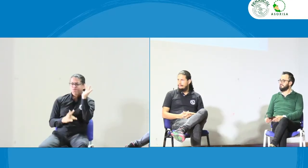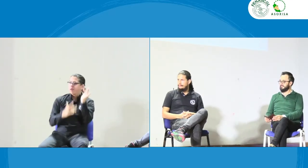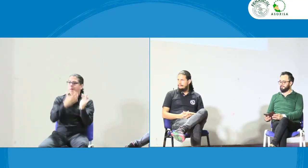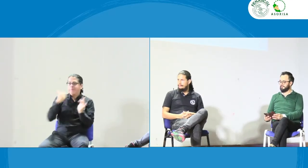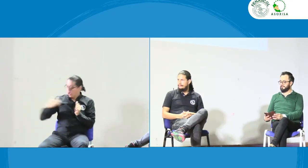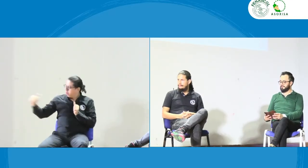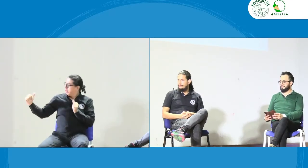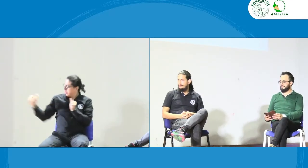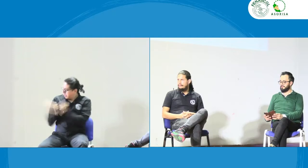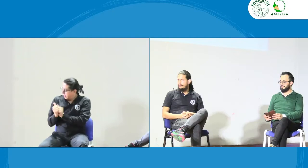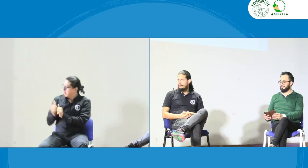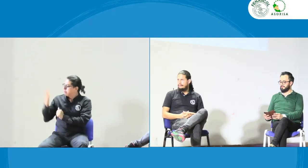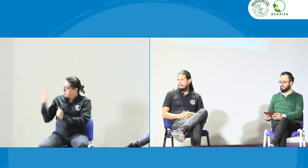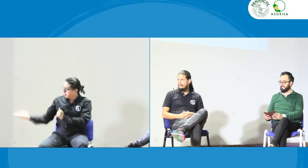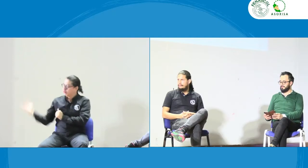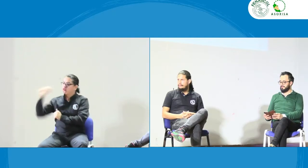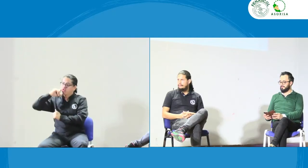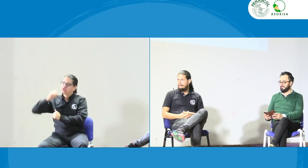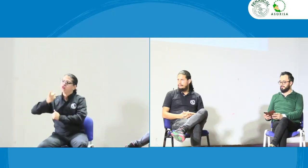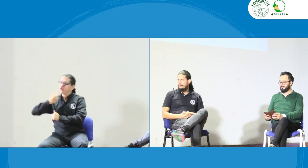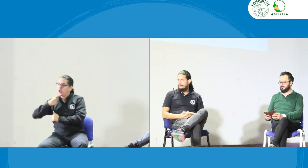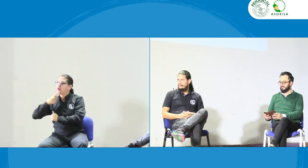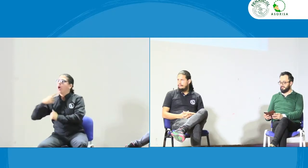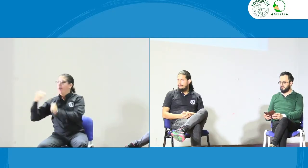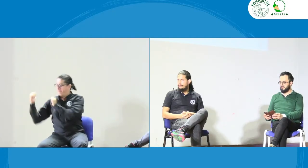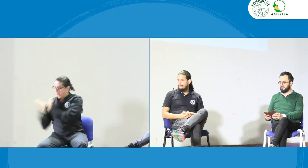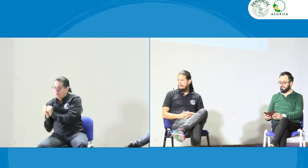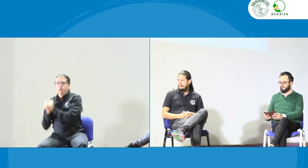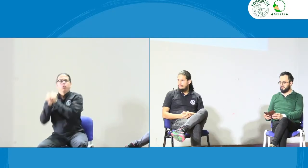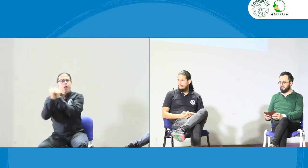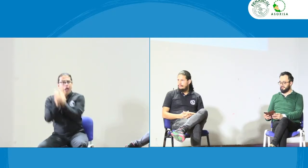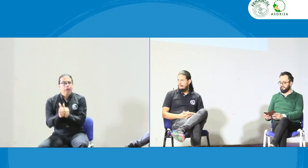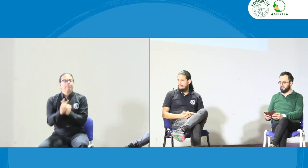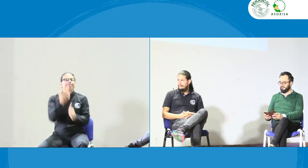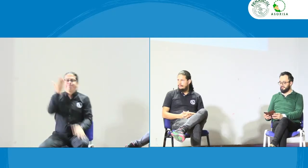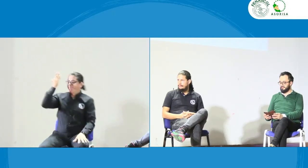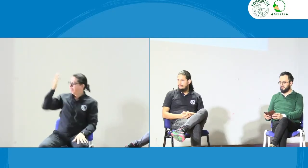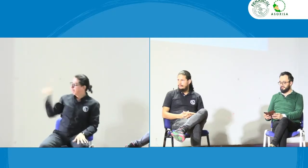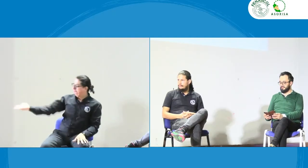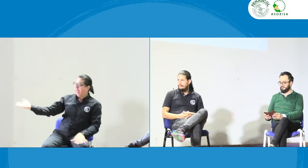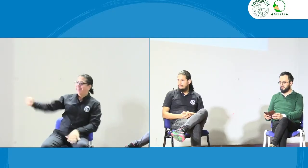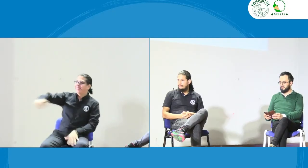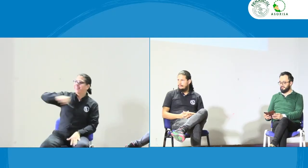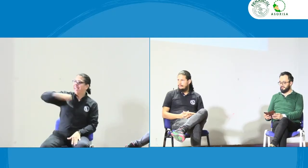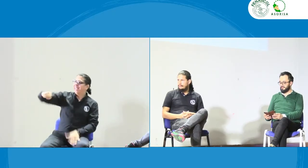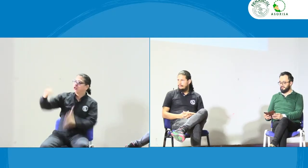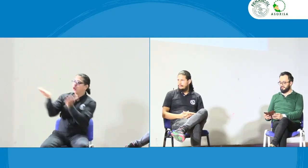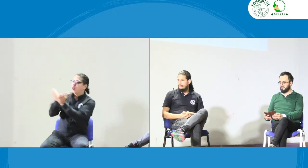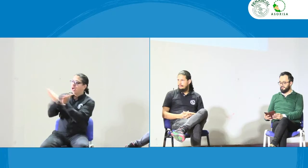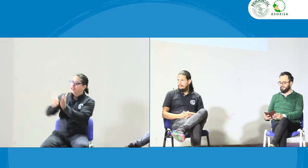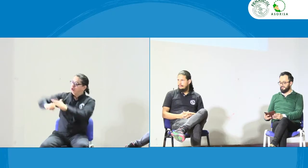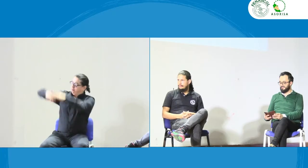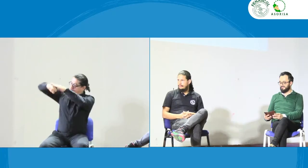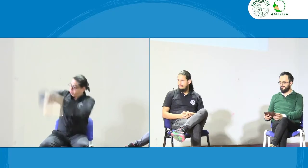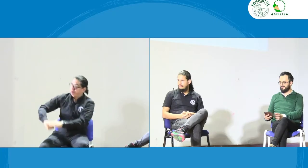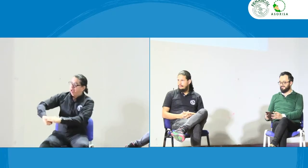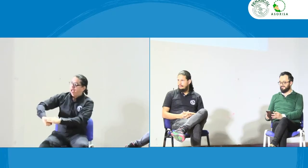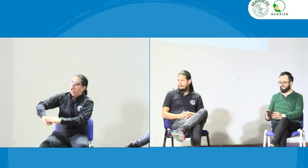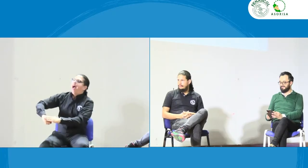incidencia ante esas organizaciones necesarias de esas entidades tengo que ir en conjunto con la persona sorda que es a quien le están